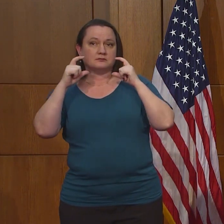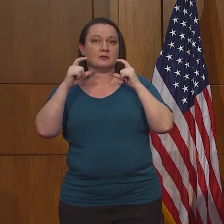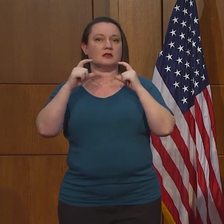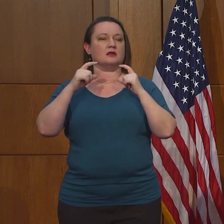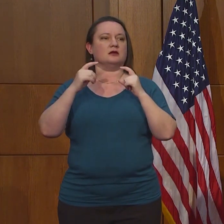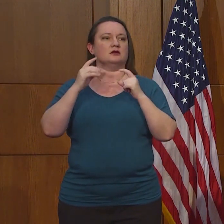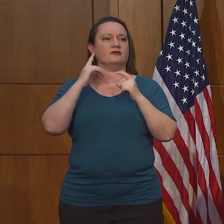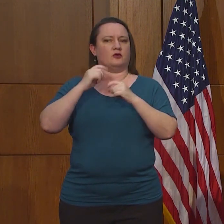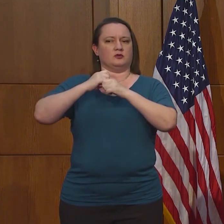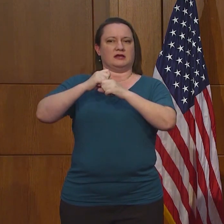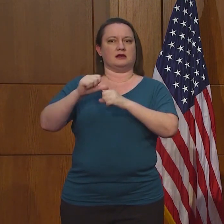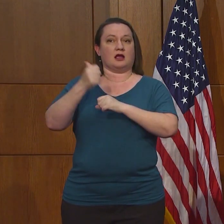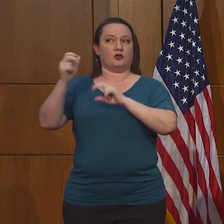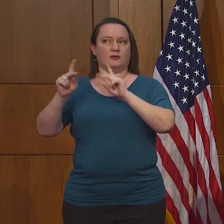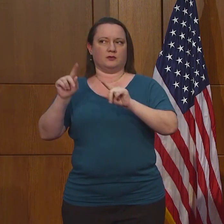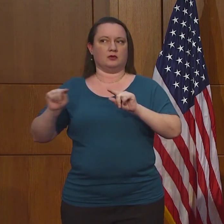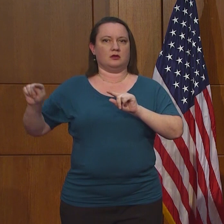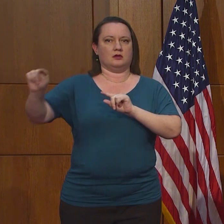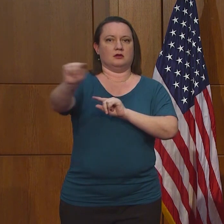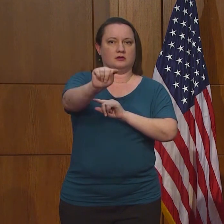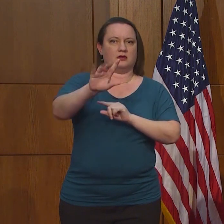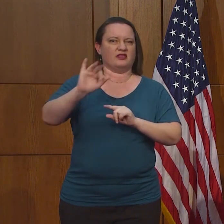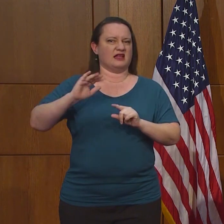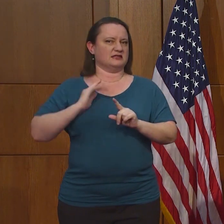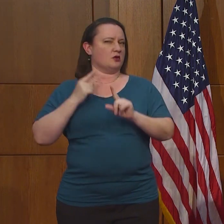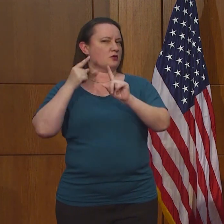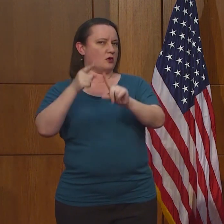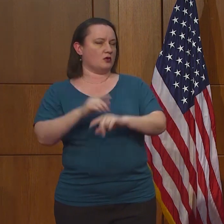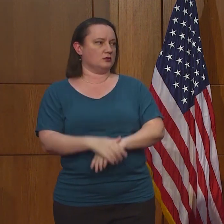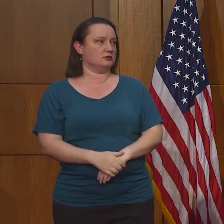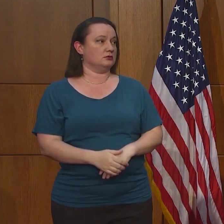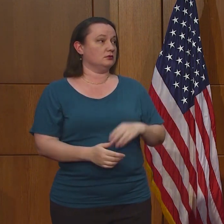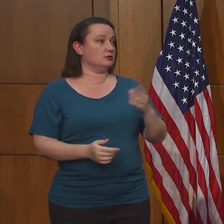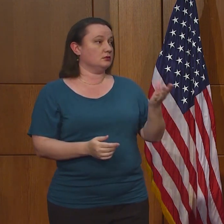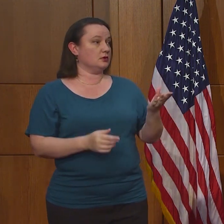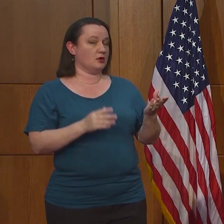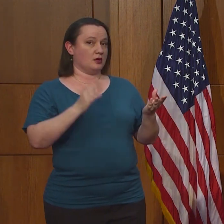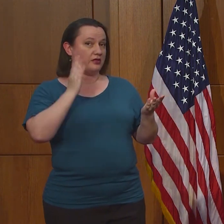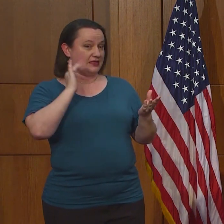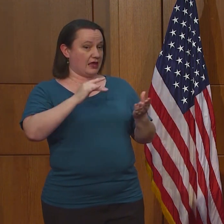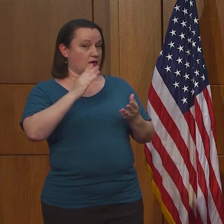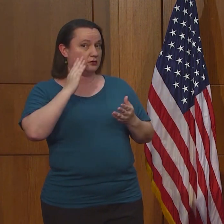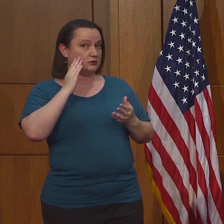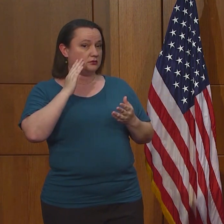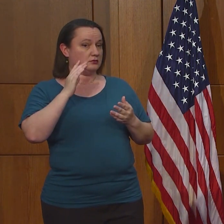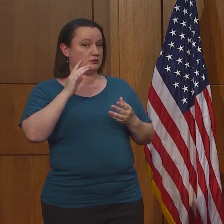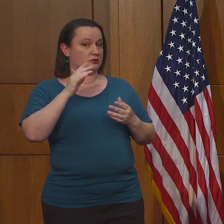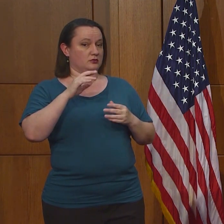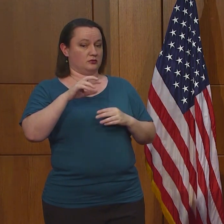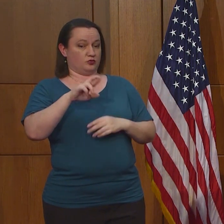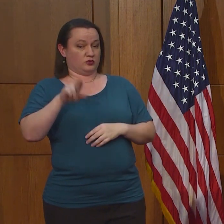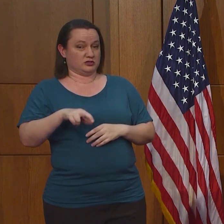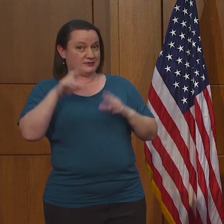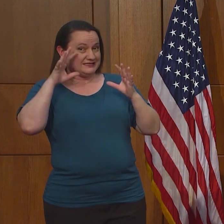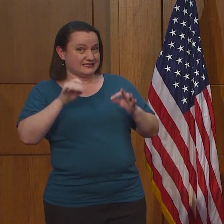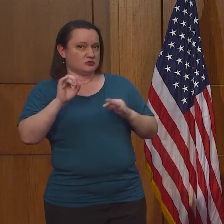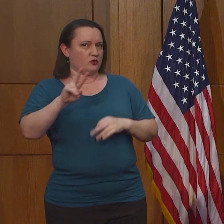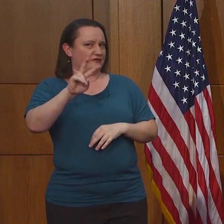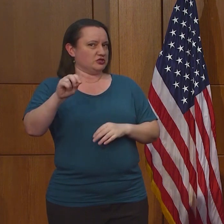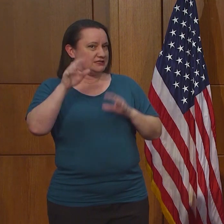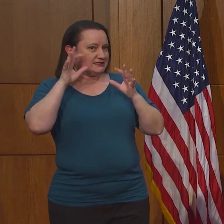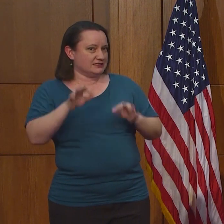máscara es proteger a la gente y esa es nuestra meta. Va a ser para toda la gente de Virginia. Gracias por aclarar.